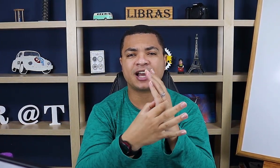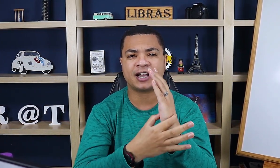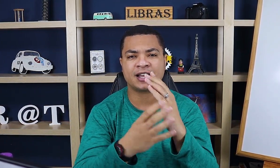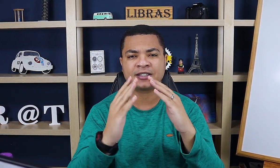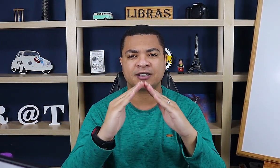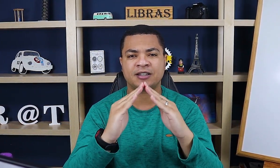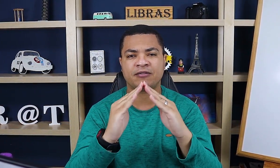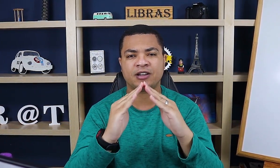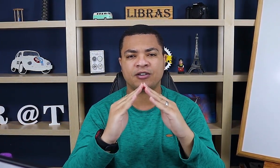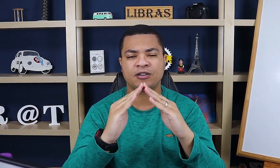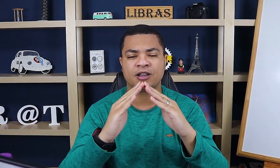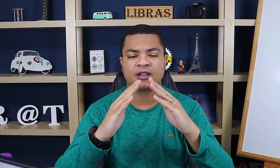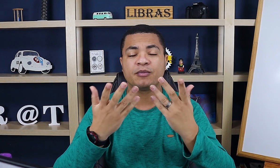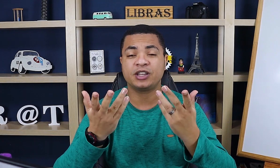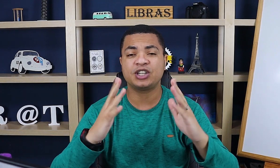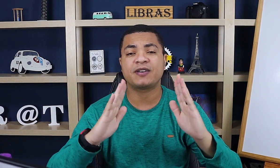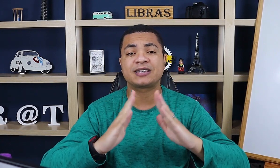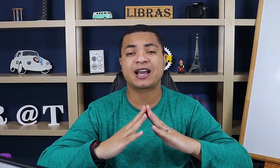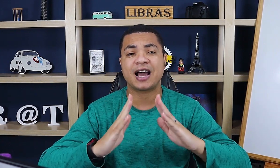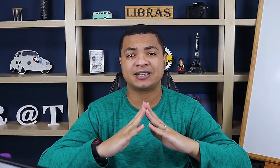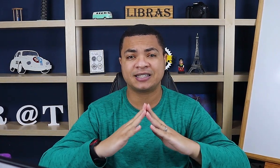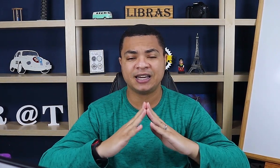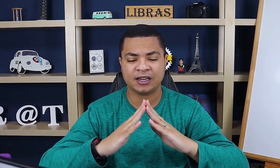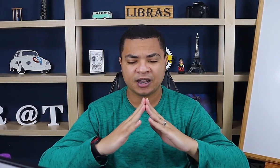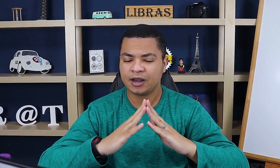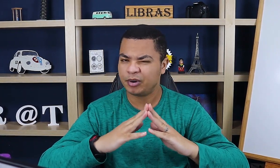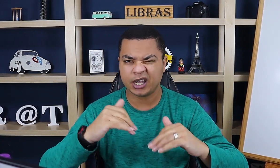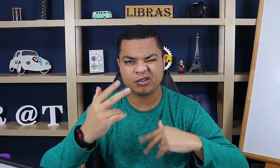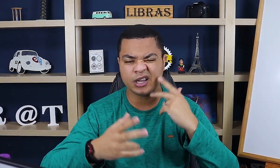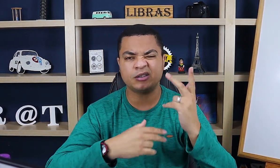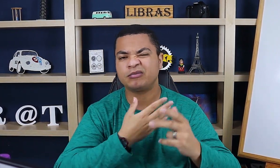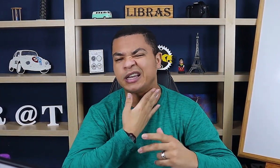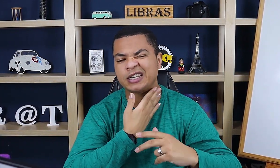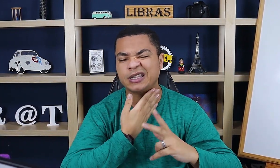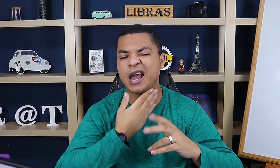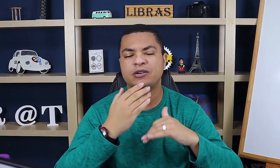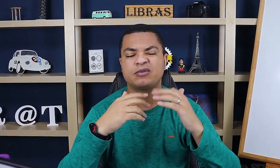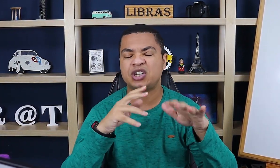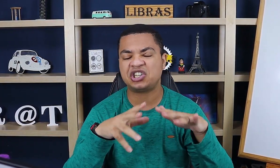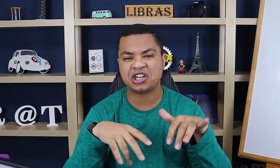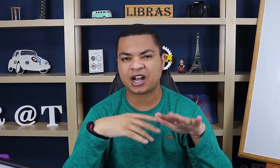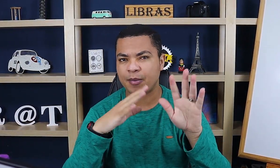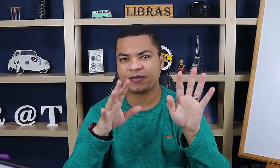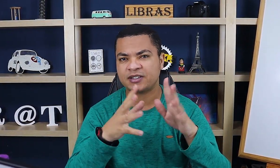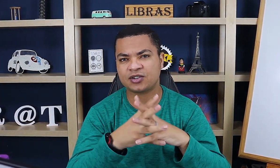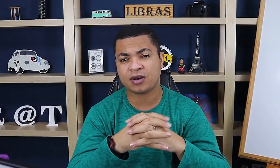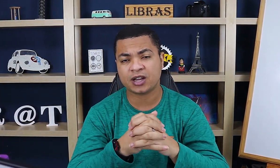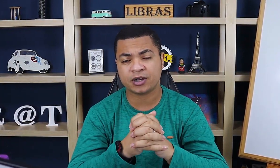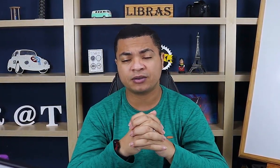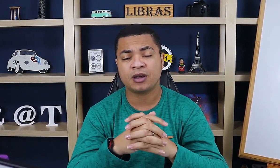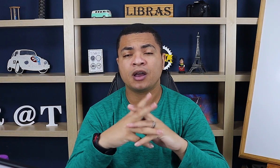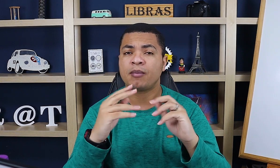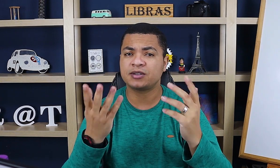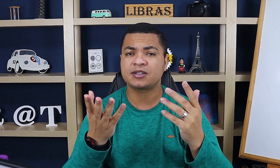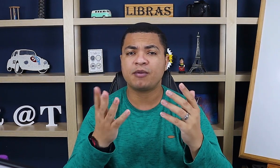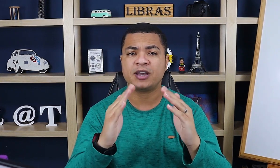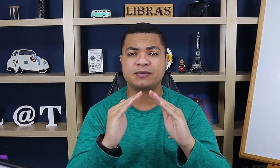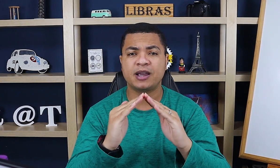da casa, tá vendo, ó? Então, muita gente faz casa assim, porque não é no tete a tete, no dia a dia, acaba fazendo de qualquer jeito. Mas o sinal mesmo é